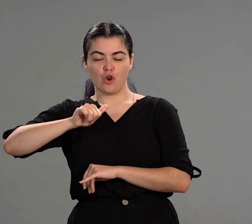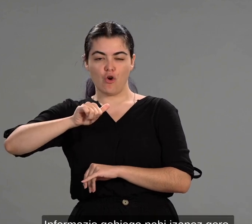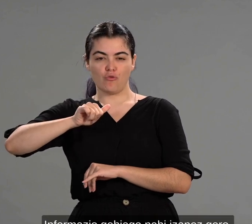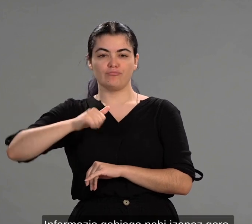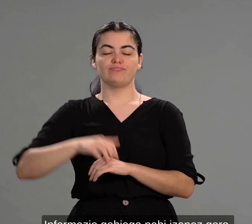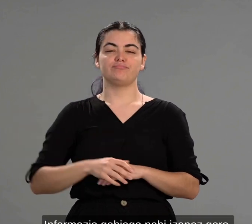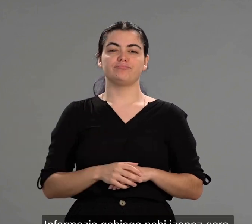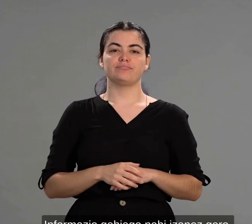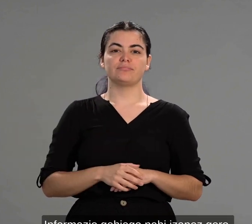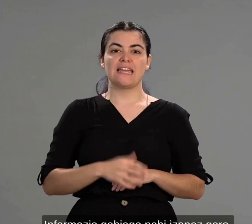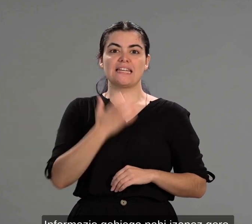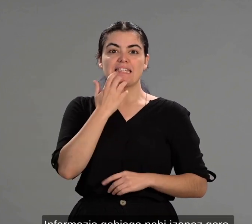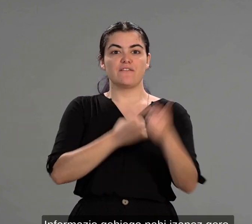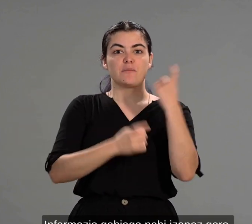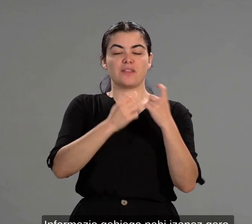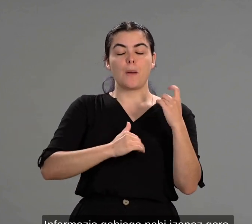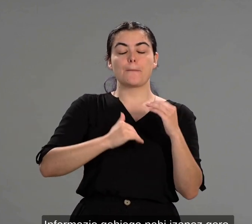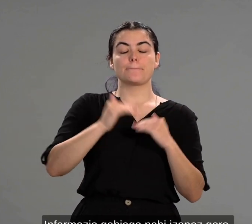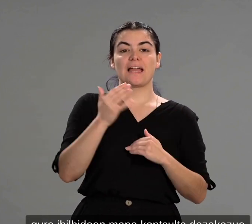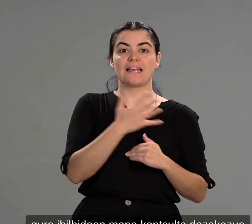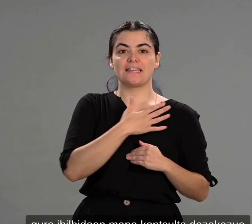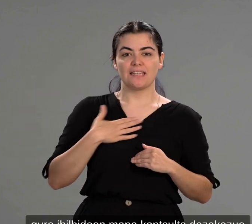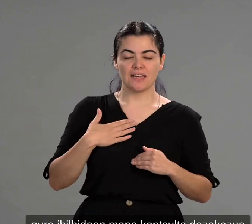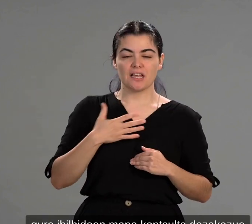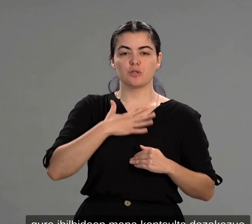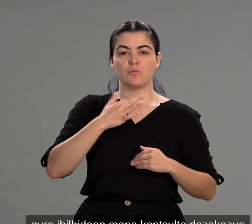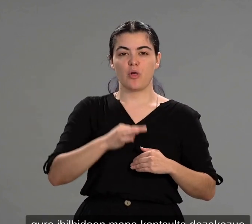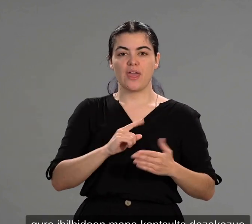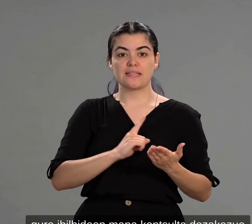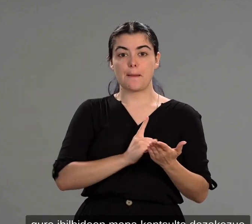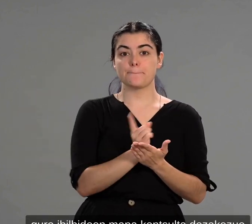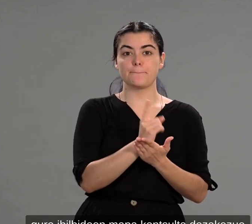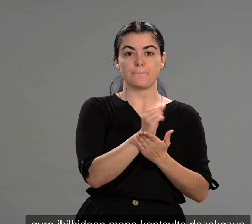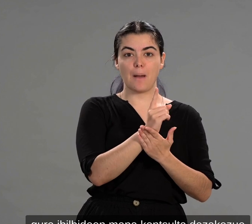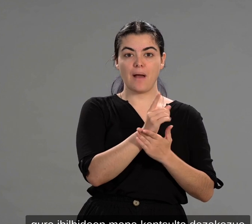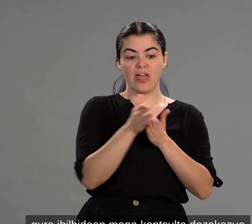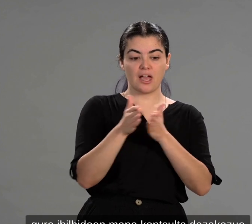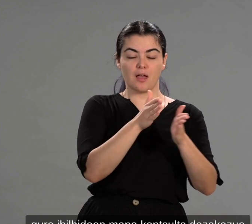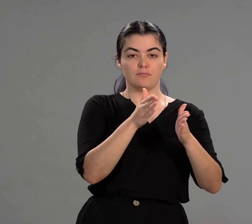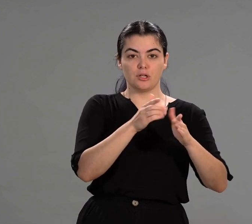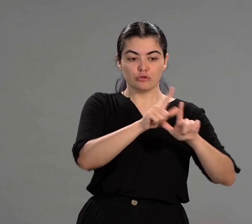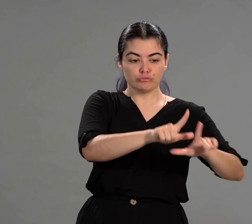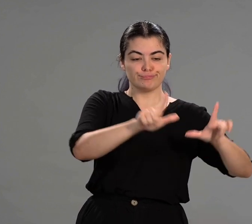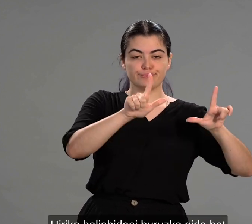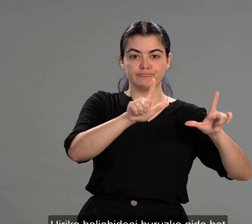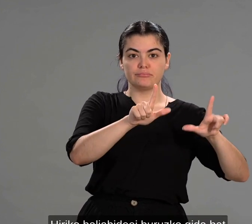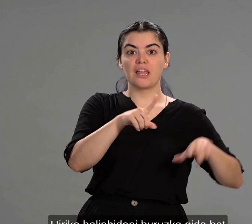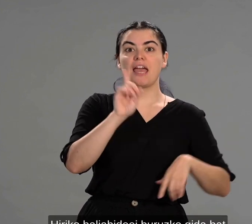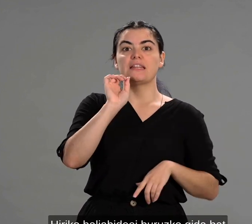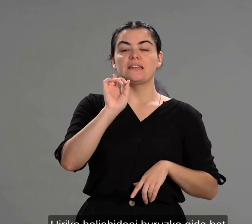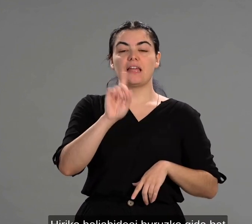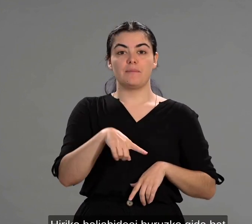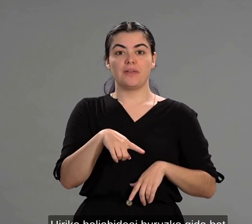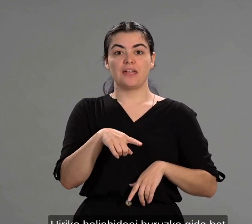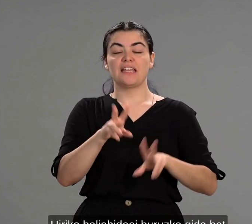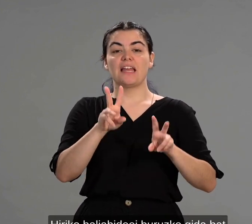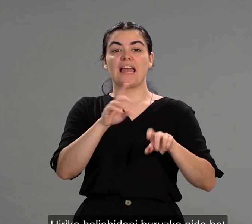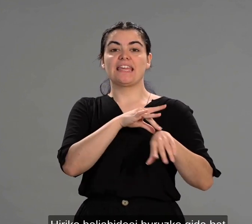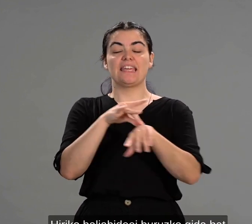Informazio gehiago nahi izan ezgero, gure ibilbideen mapa kontsulta dezakezue. Iriko baliabide eiburuzko gida